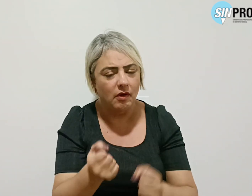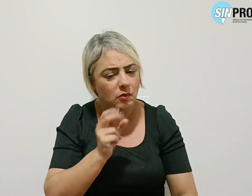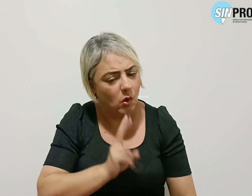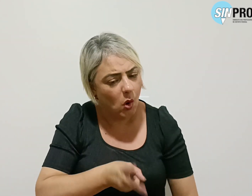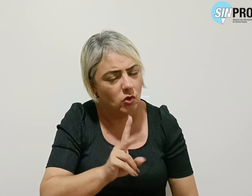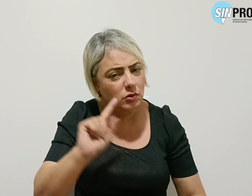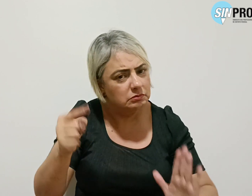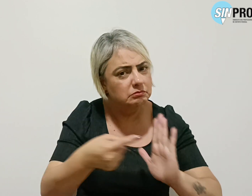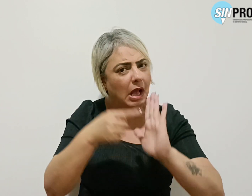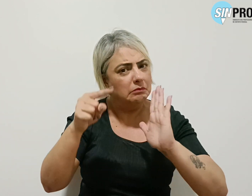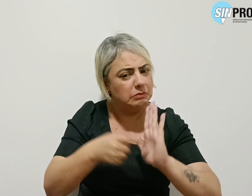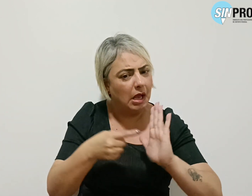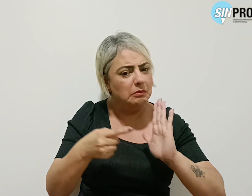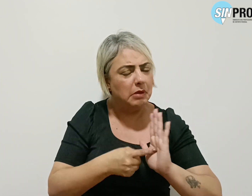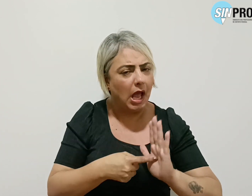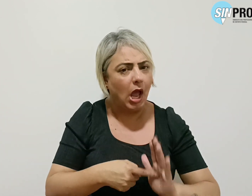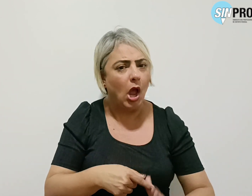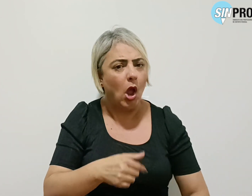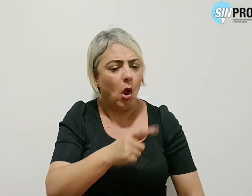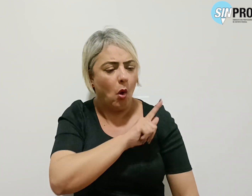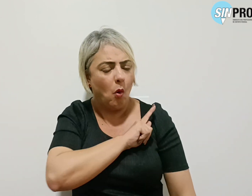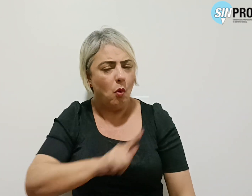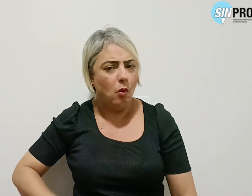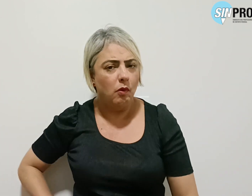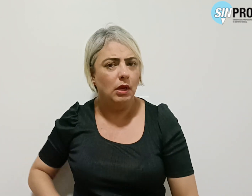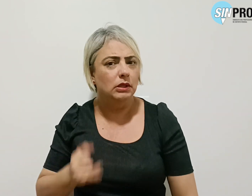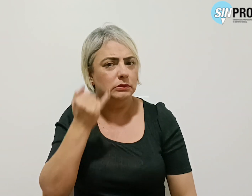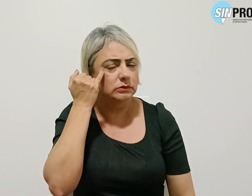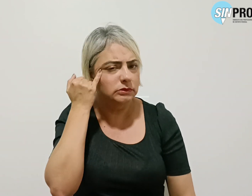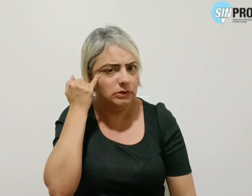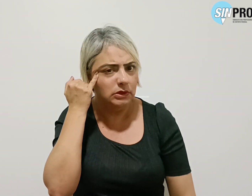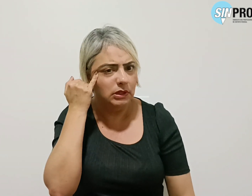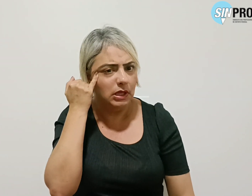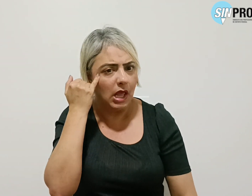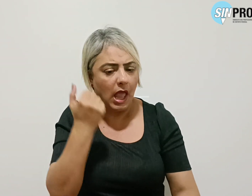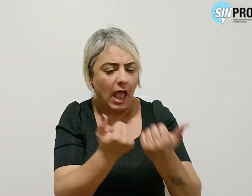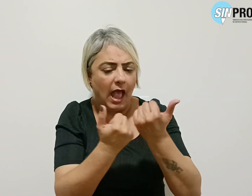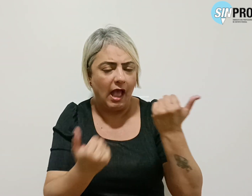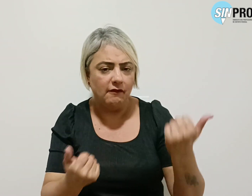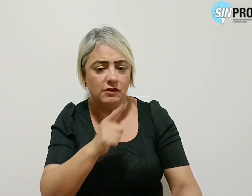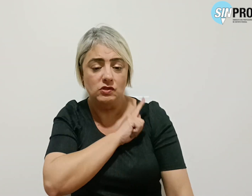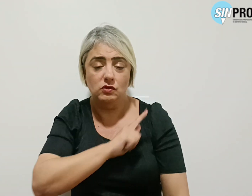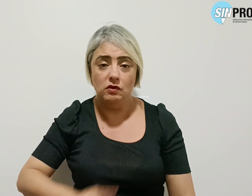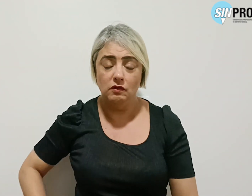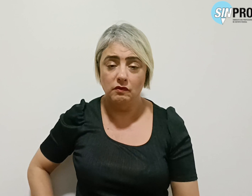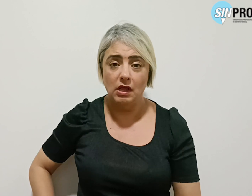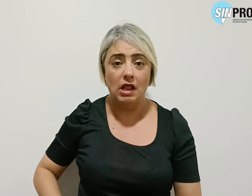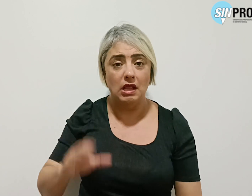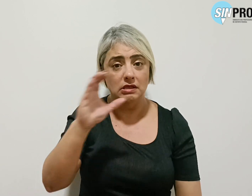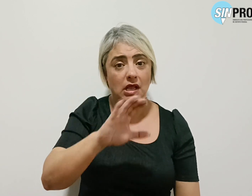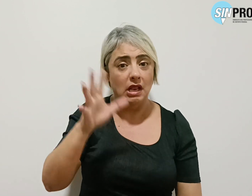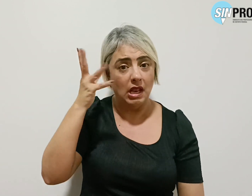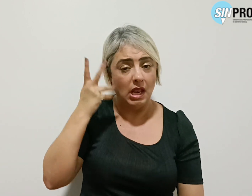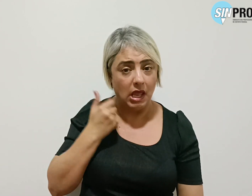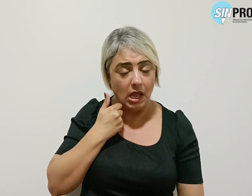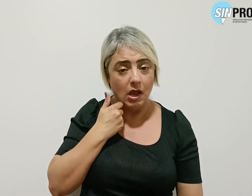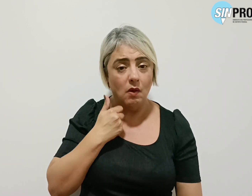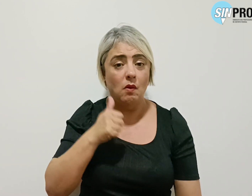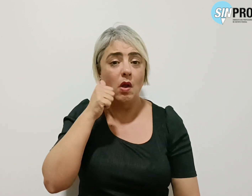denunciando o governador Ibanez, a vice-governadora Celina Leão e a secretária